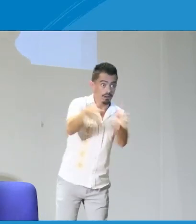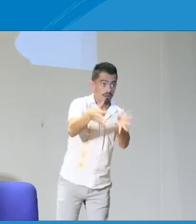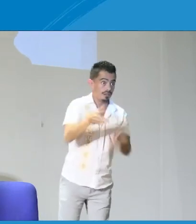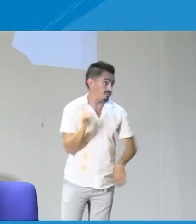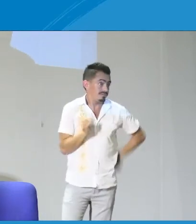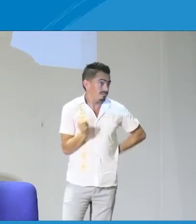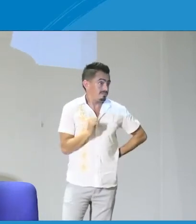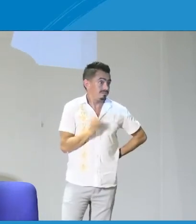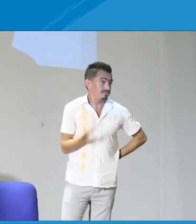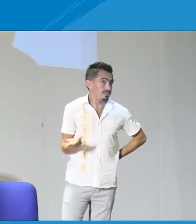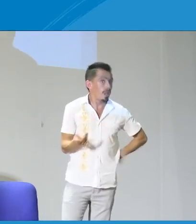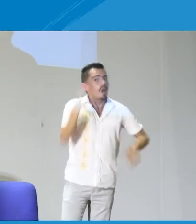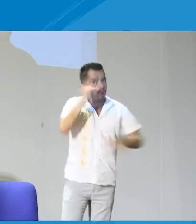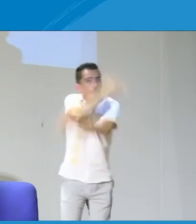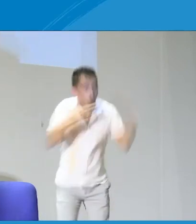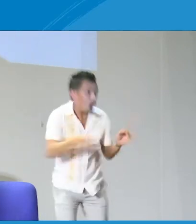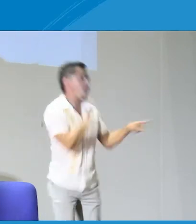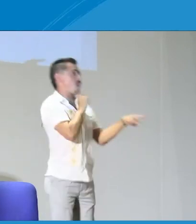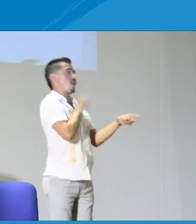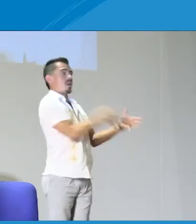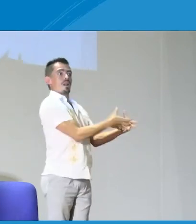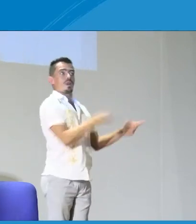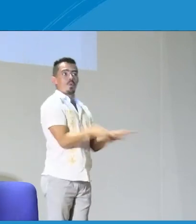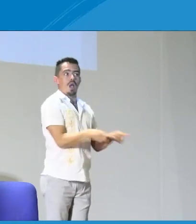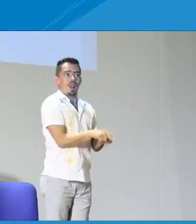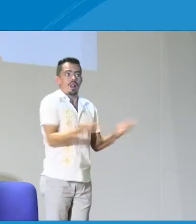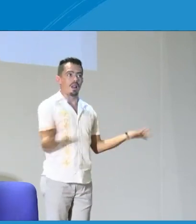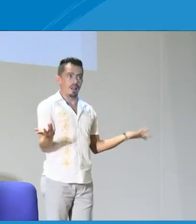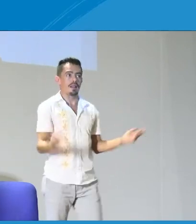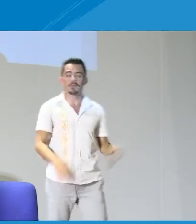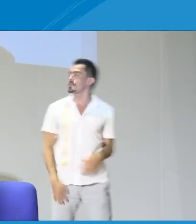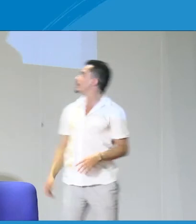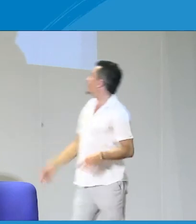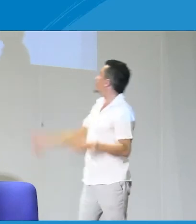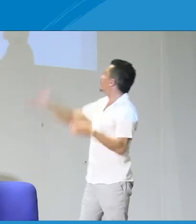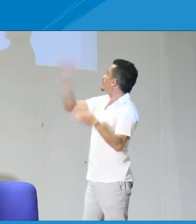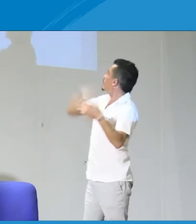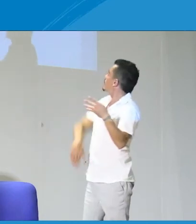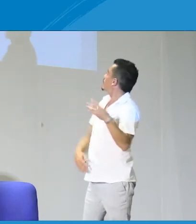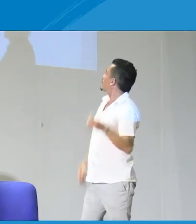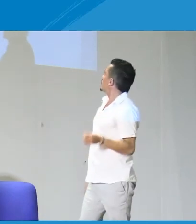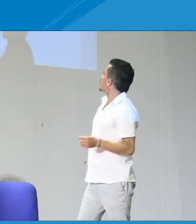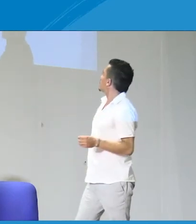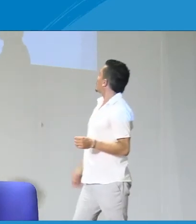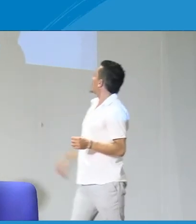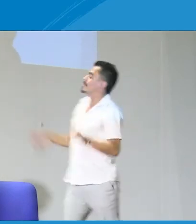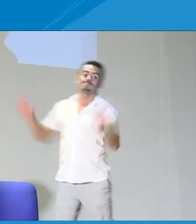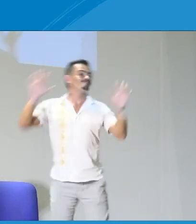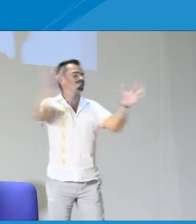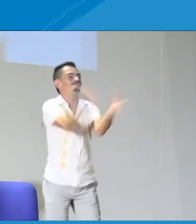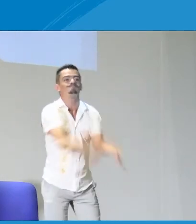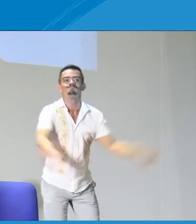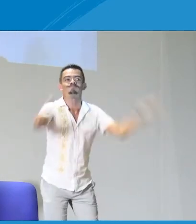¿Sí? Oye, oyente, y lo pusiéramos a enseñar español, porque habla muy bien el español. Eso no puede ocurrir.